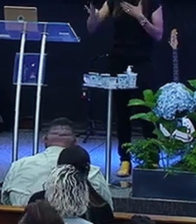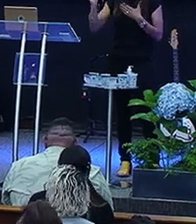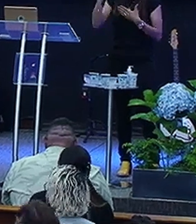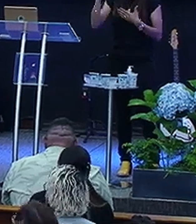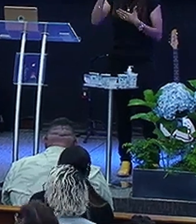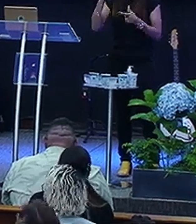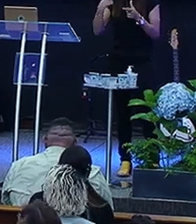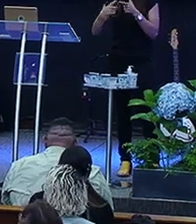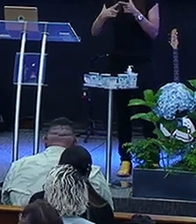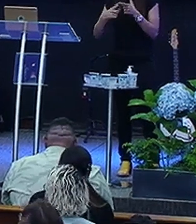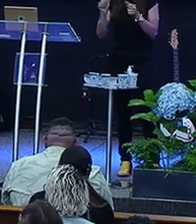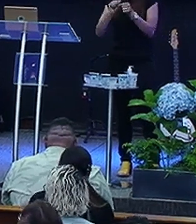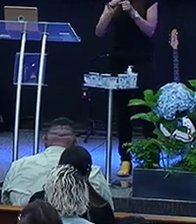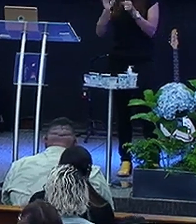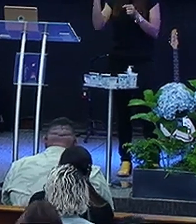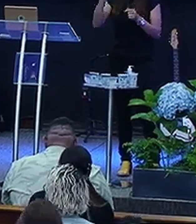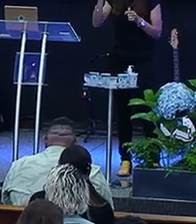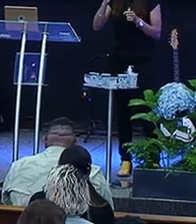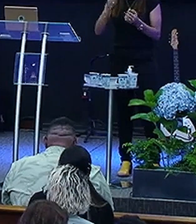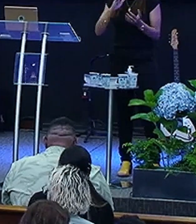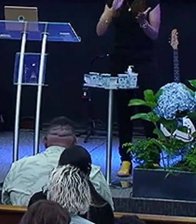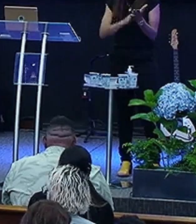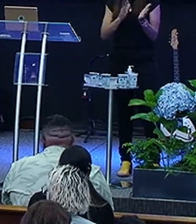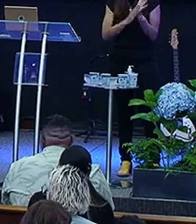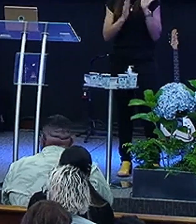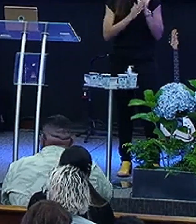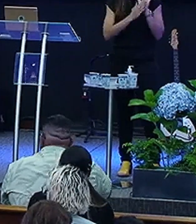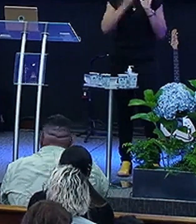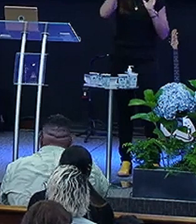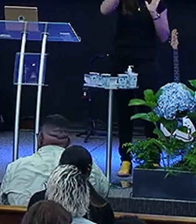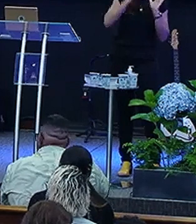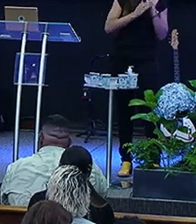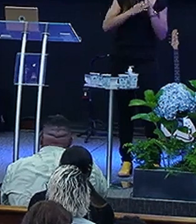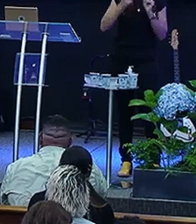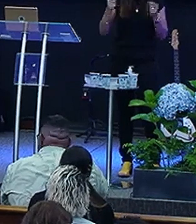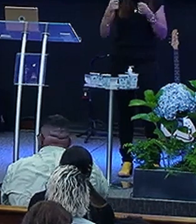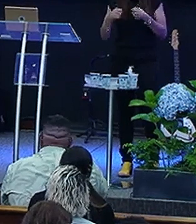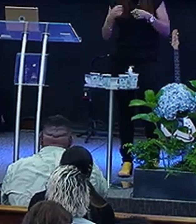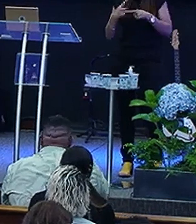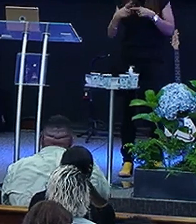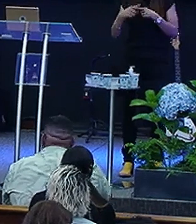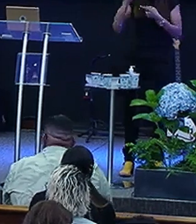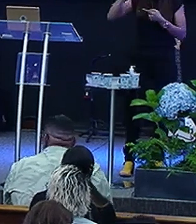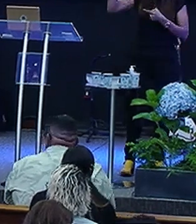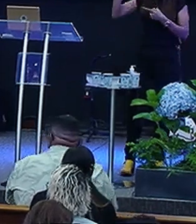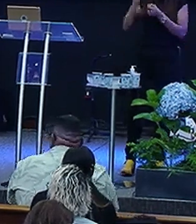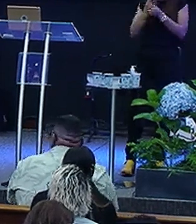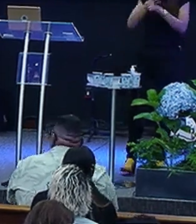Porque eles não estão Fazendo faculdade Porque é um propósito Porque eles entendem Para que Deus Colocou eles lá